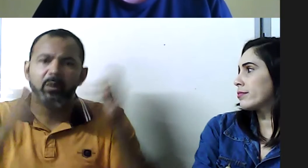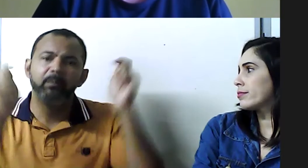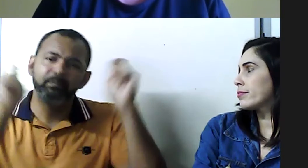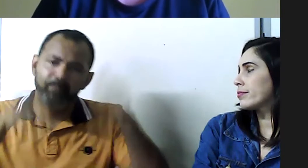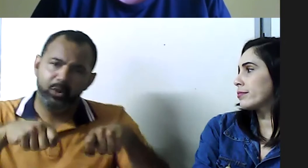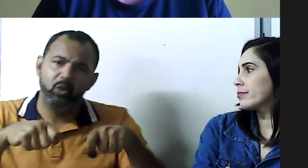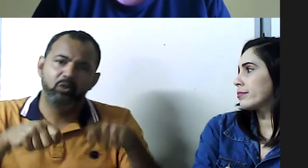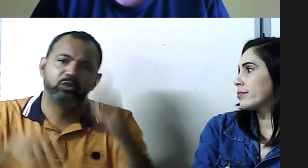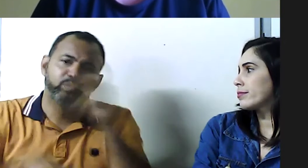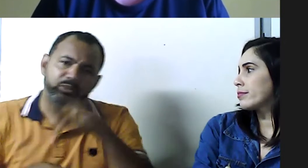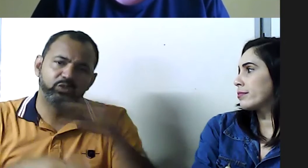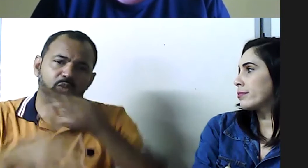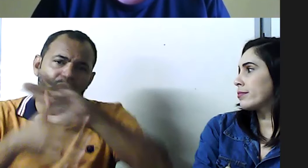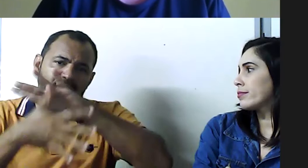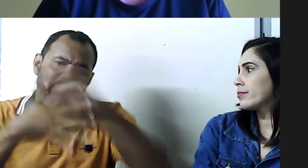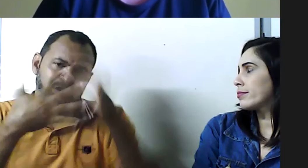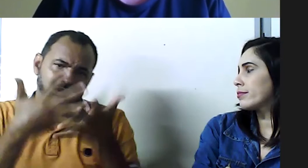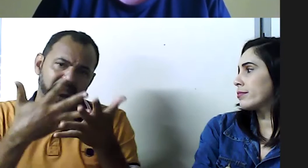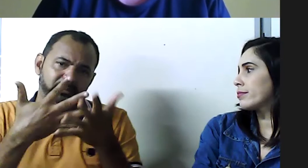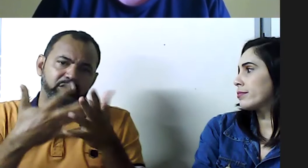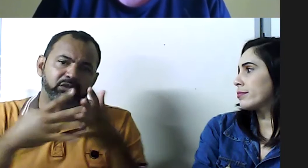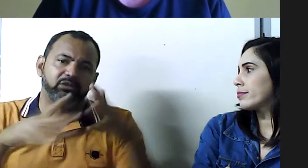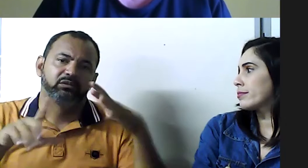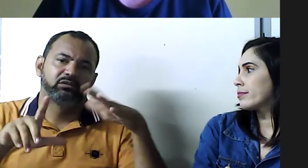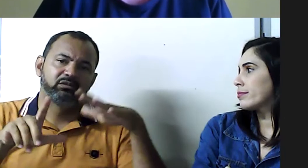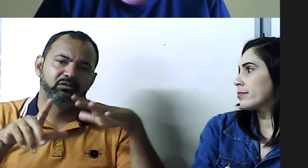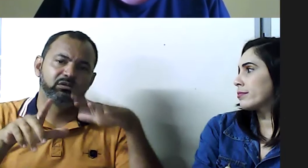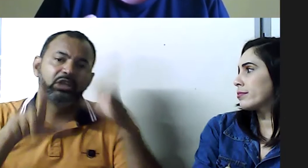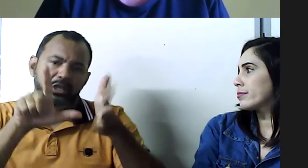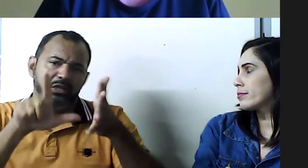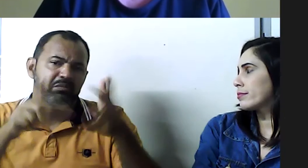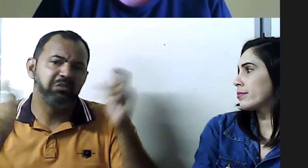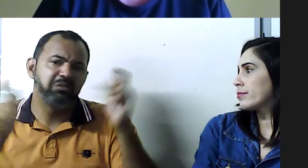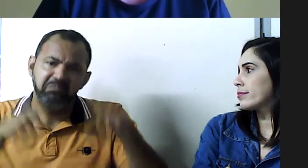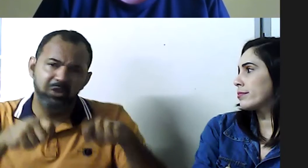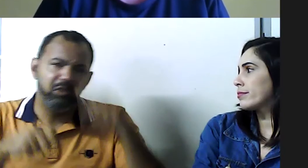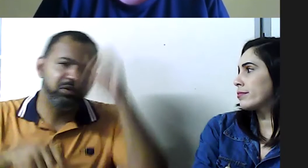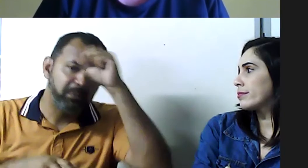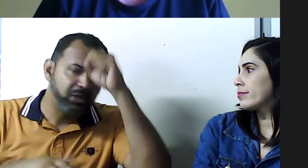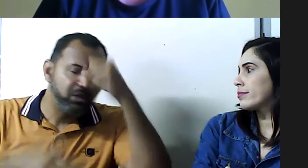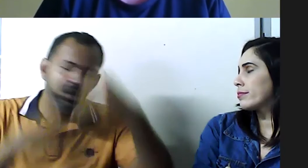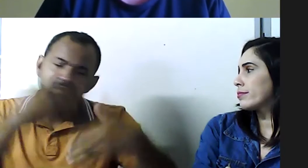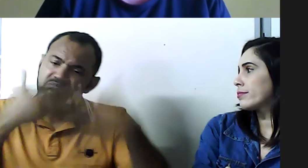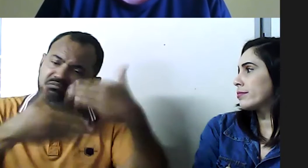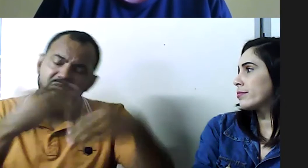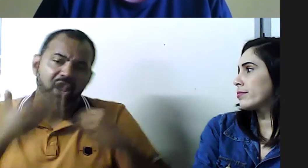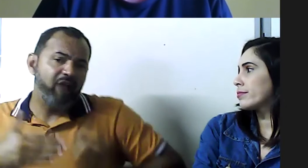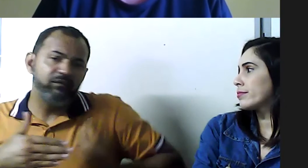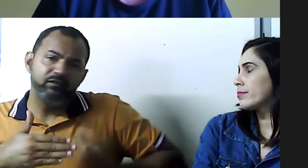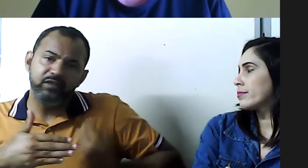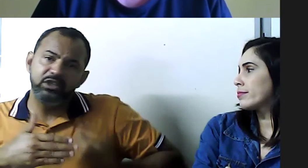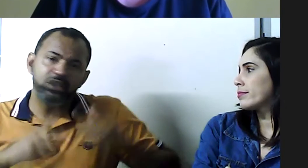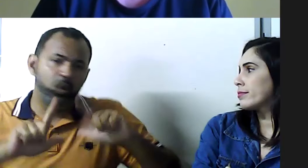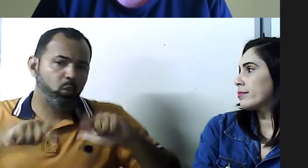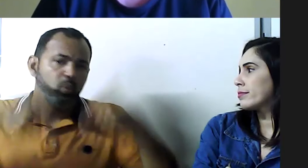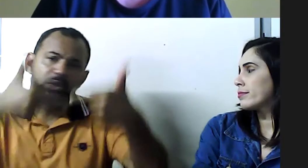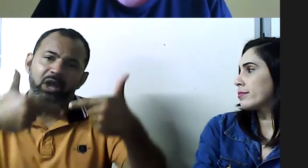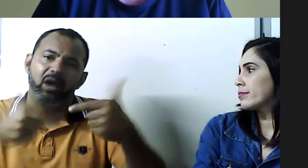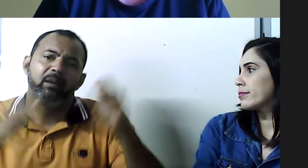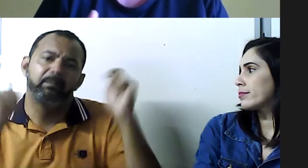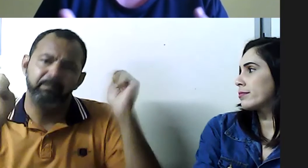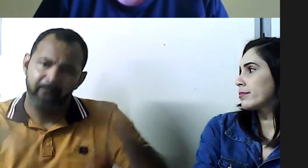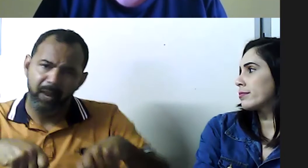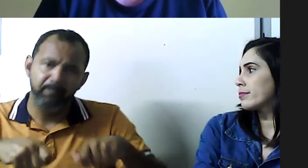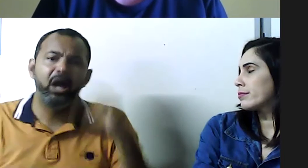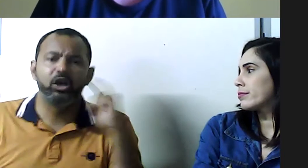então hoje em dia nós temos a educação à distância também, facilita, tem o Letras Libras e outros, e a cada